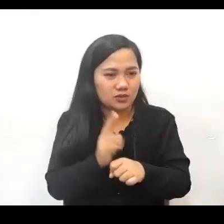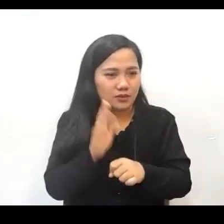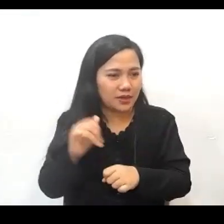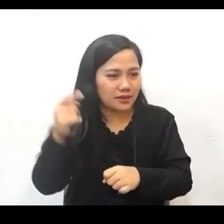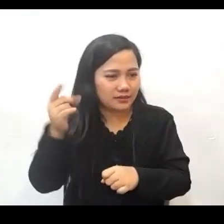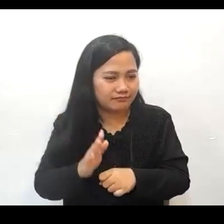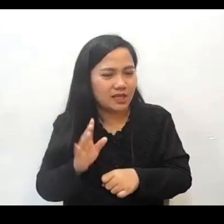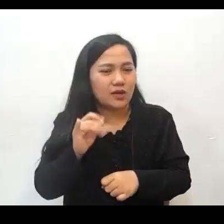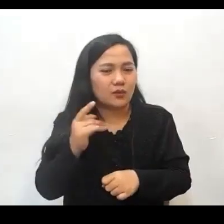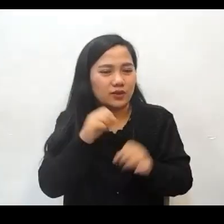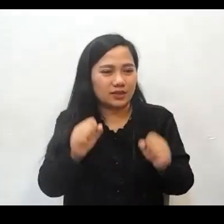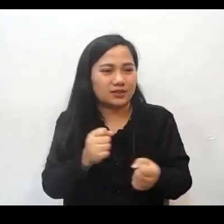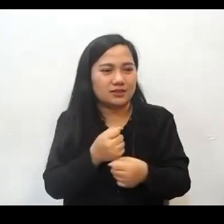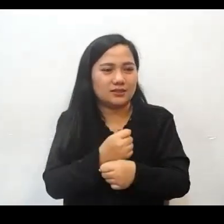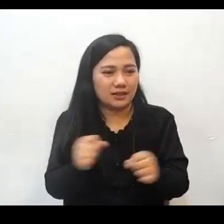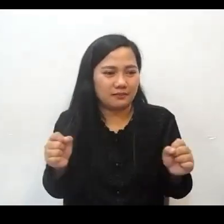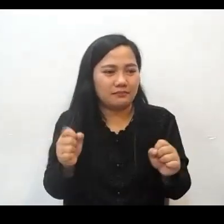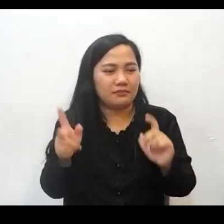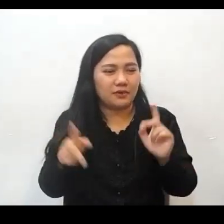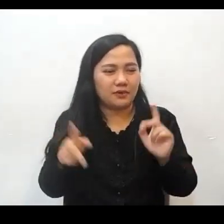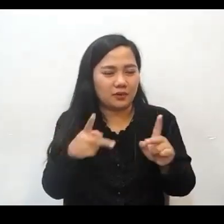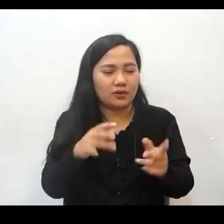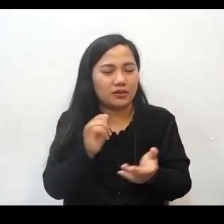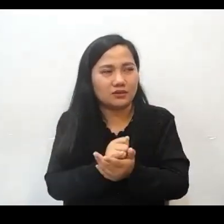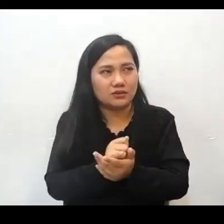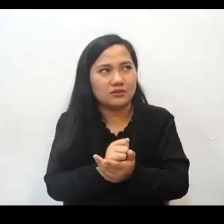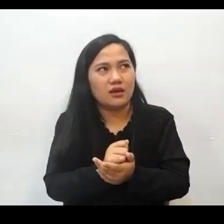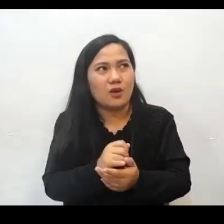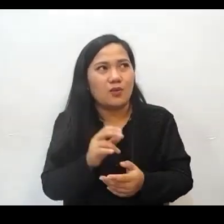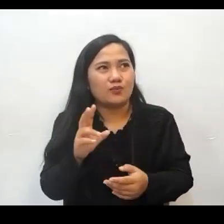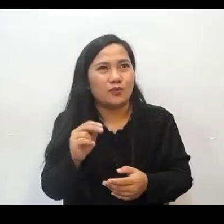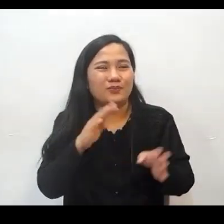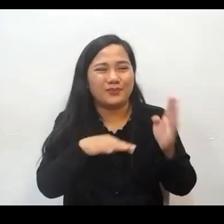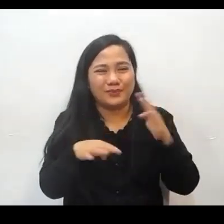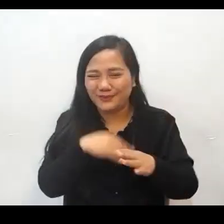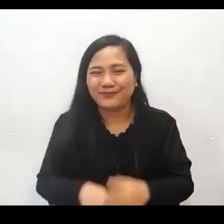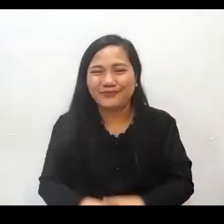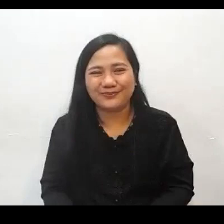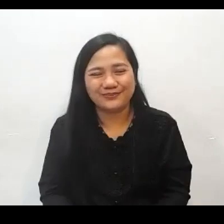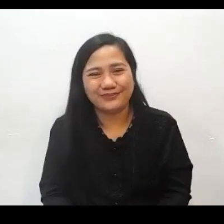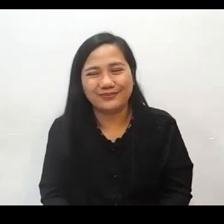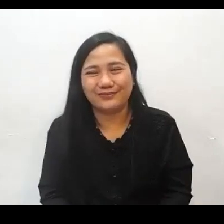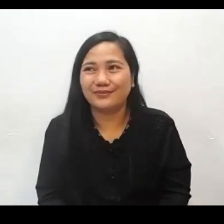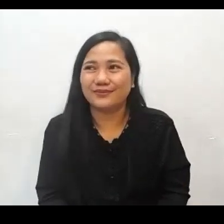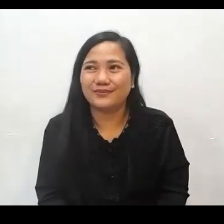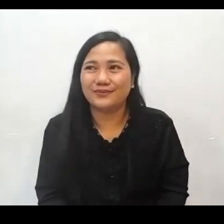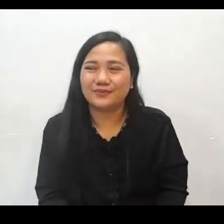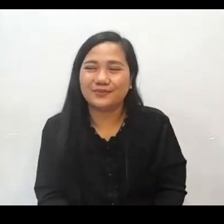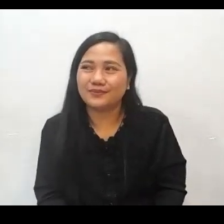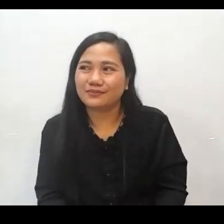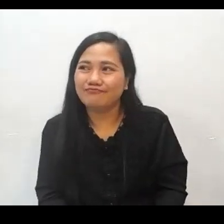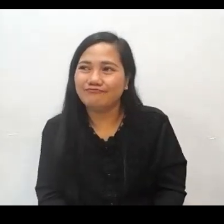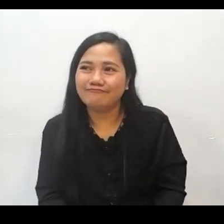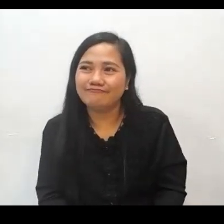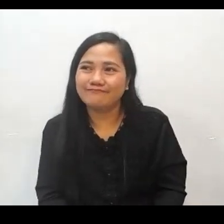the people no problem Kaya kung yung ating trabaho man ay mabuti o hindi kung tayo po ay magagamit ng Diyos at kung tayo pa